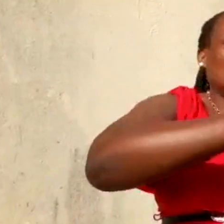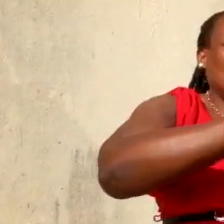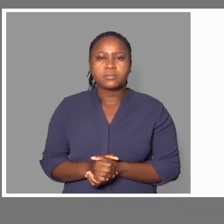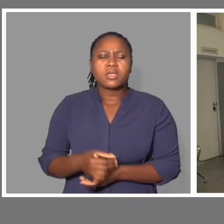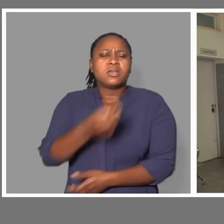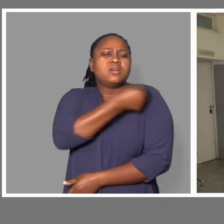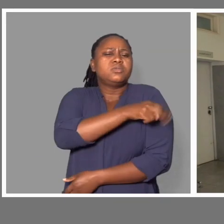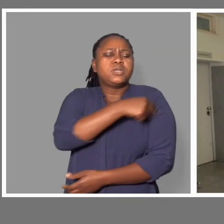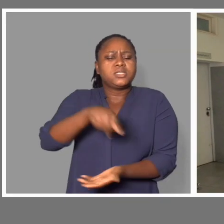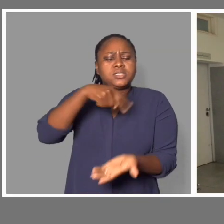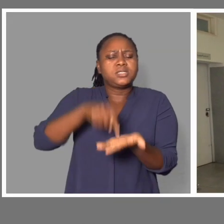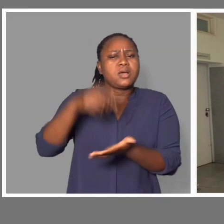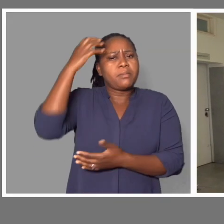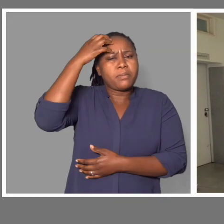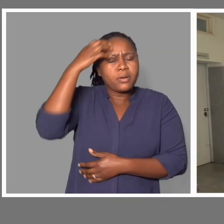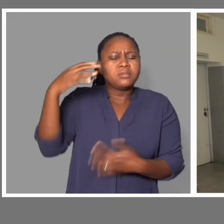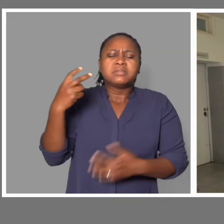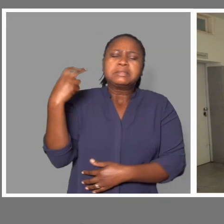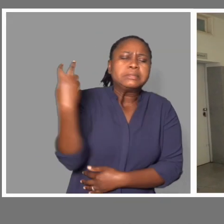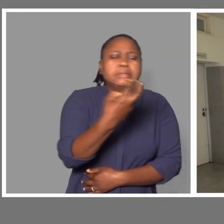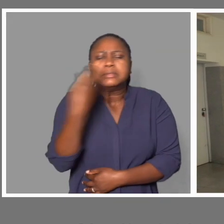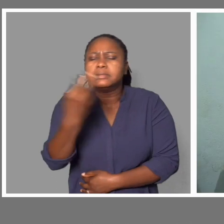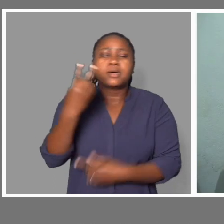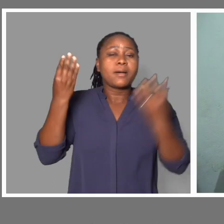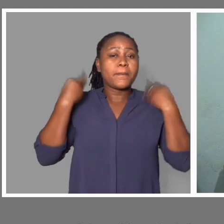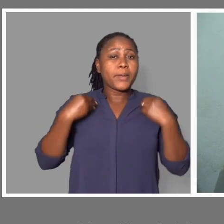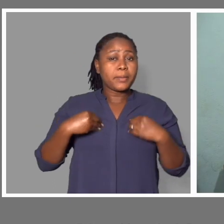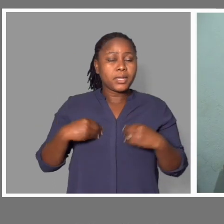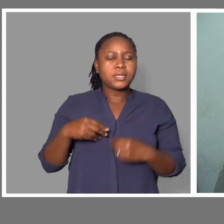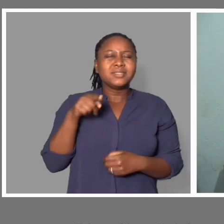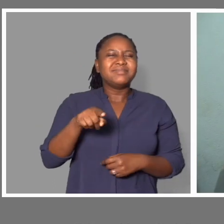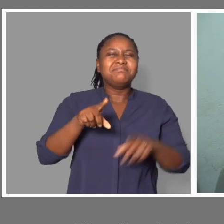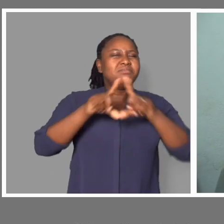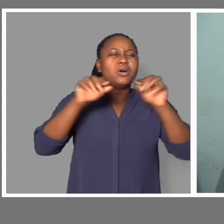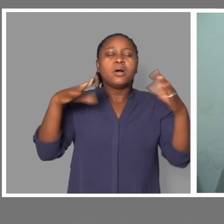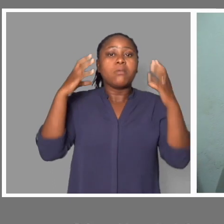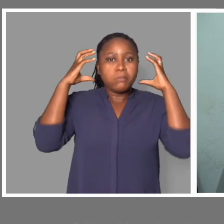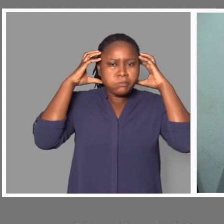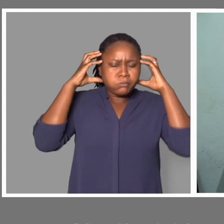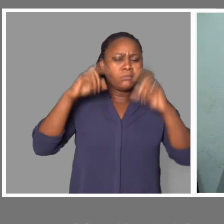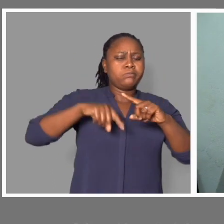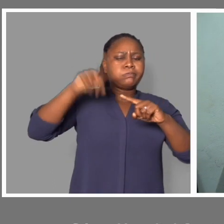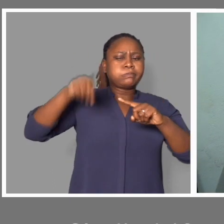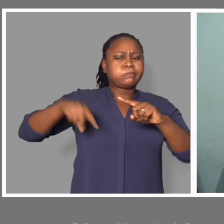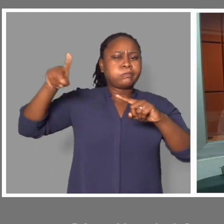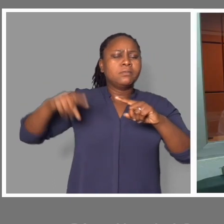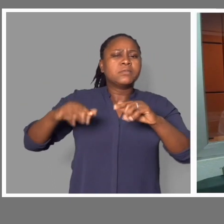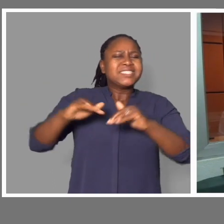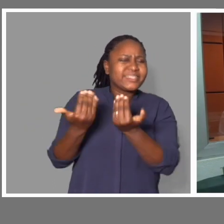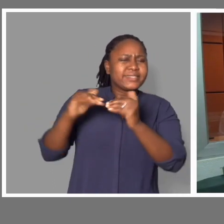Só no Hospital Central de Maputo, 25 pessoas, em média, procuram serviços de turinolaringologia por dia.